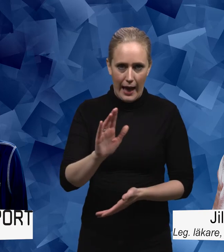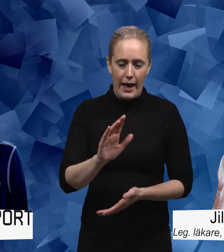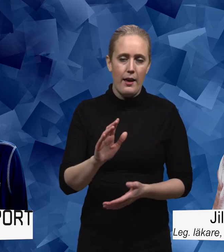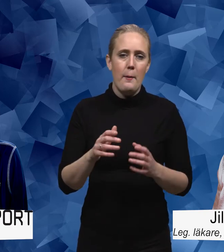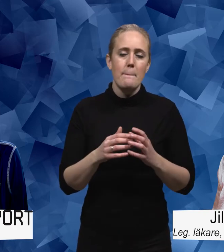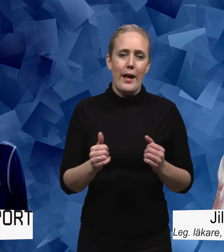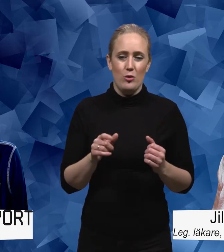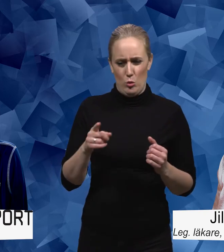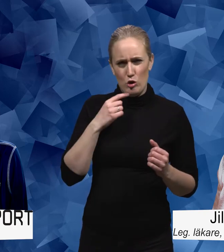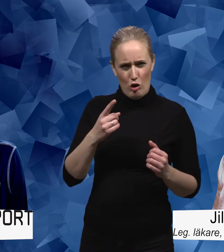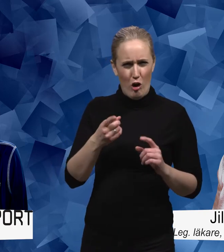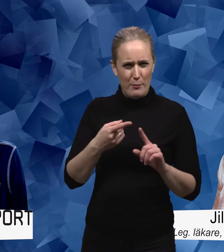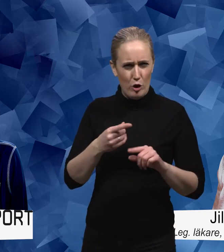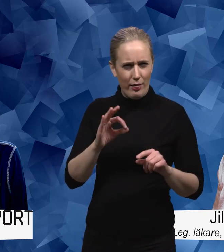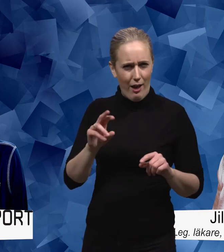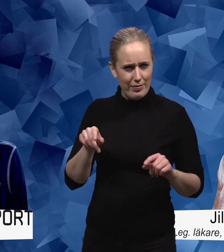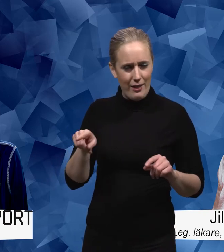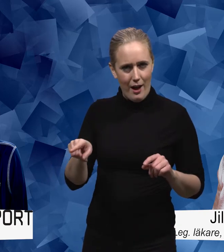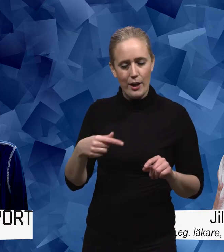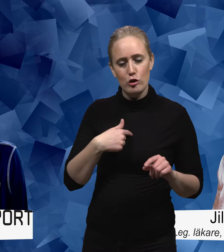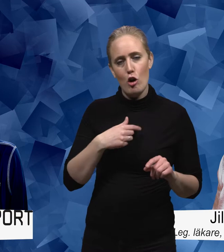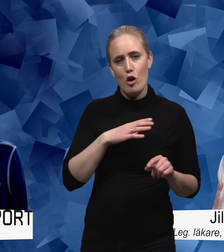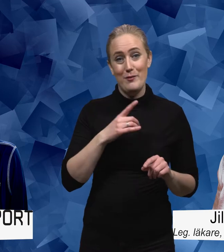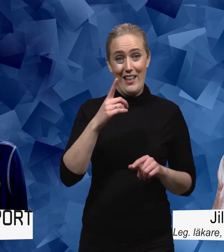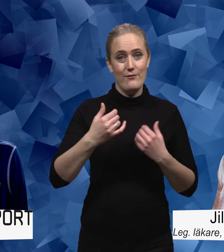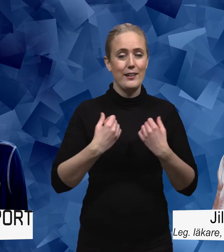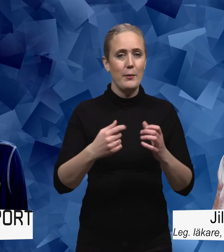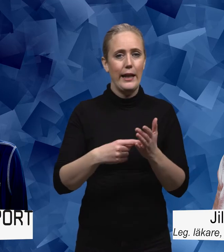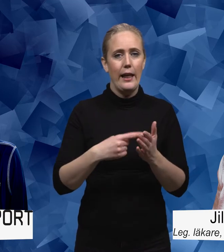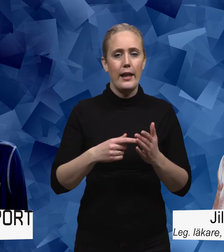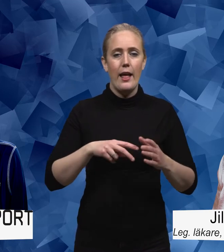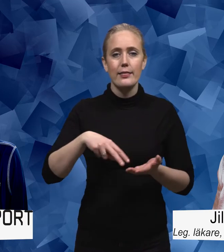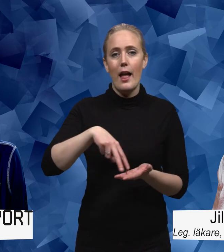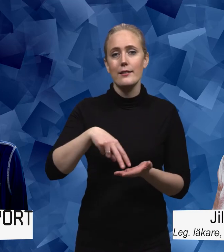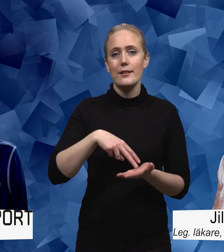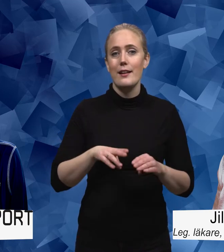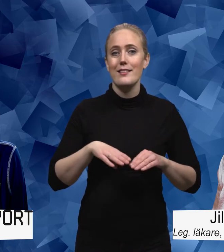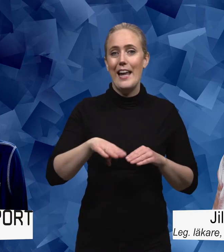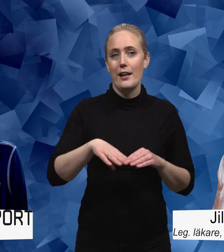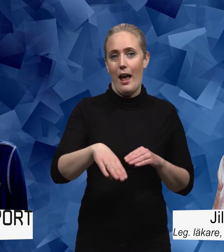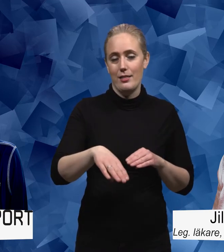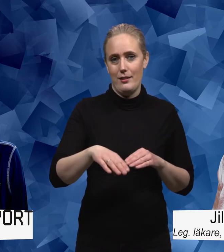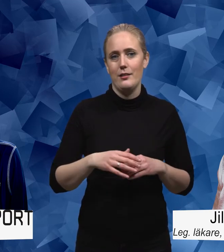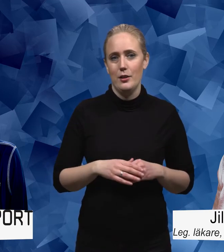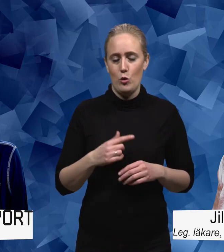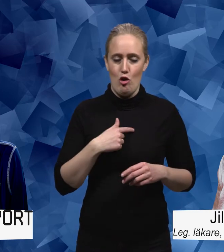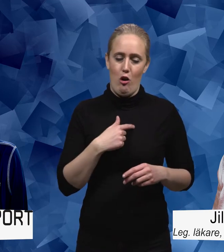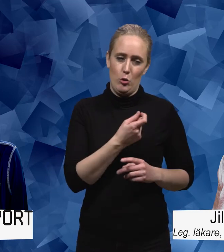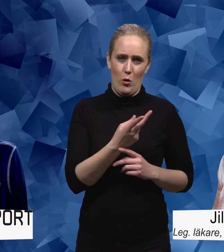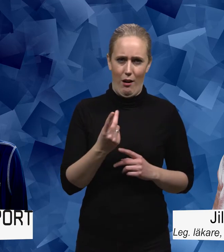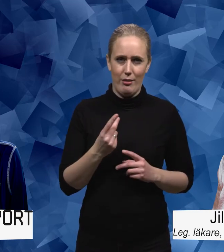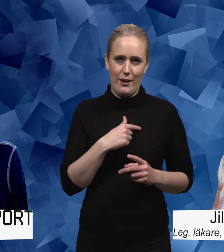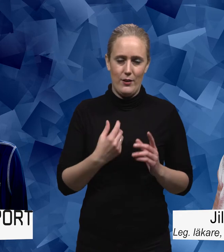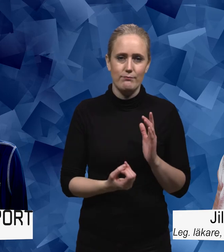i början Hanna att jag danssteget är en verksamhet som jag har skapat tillsammans med andra och vår